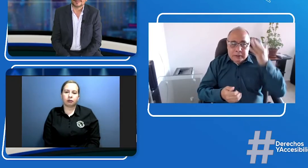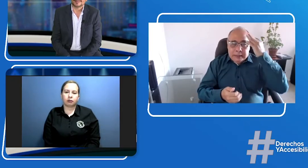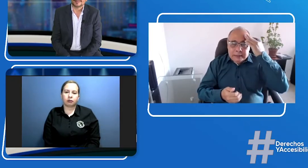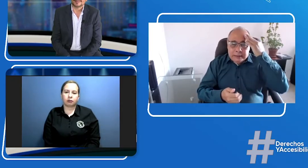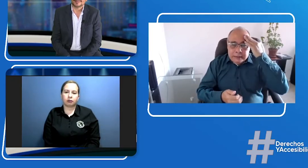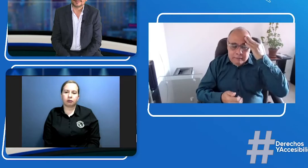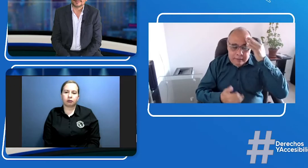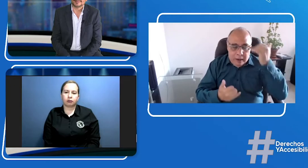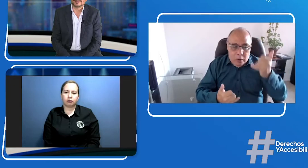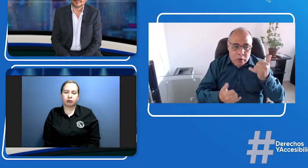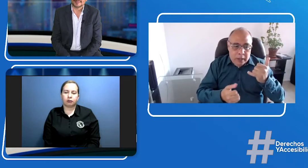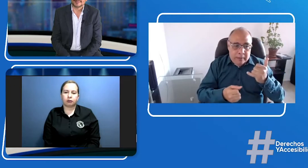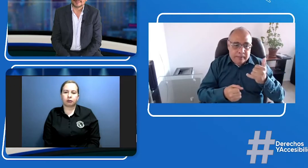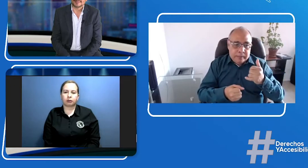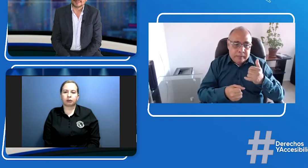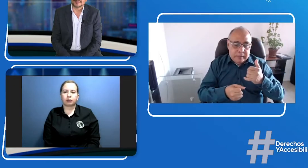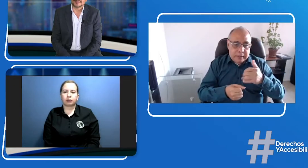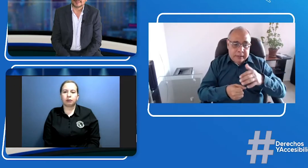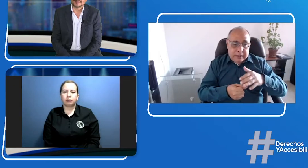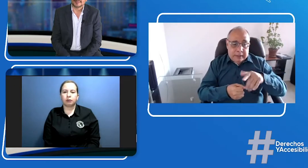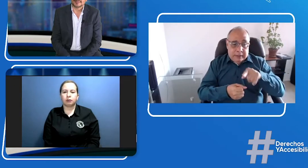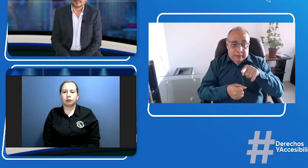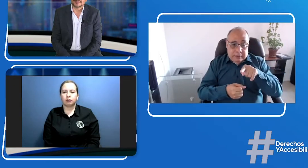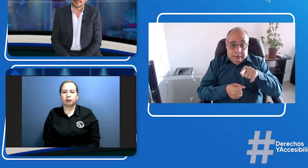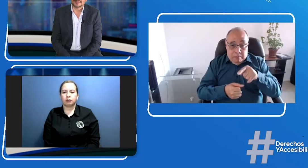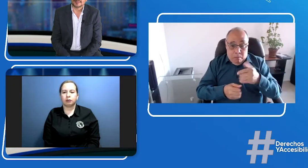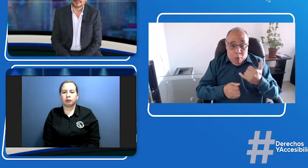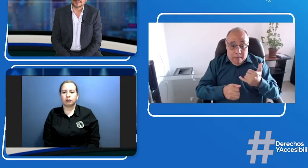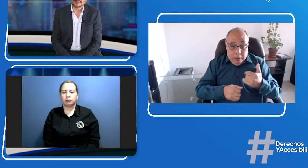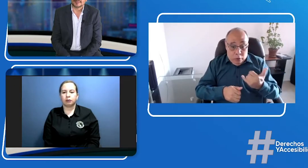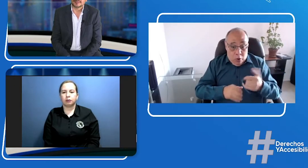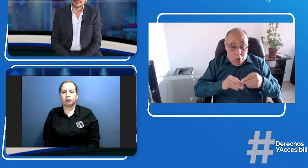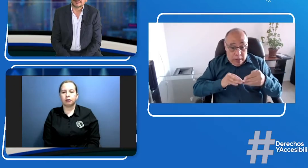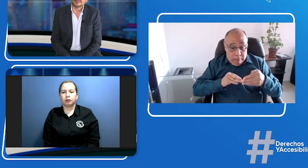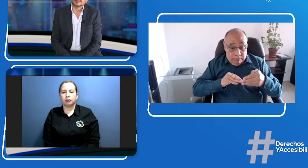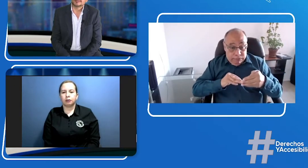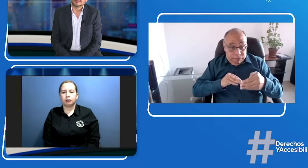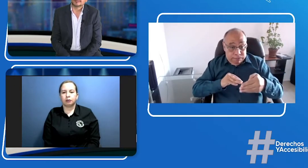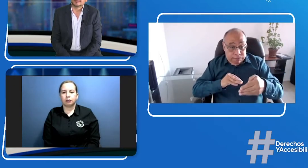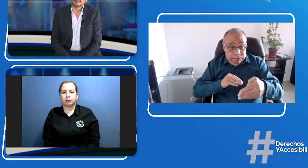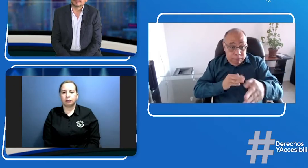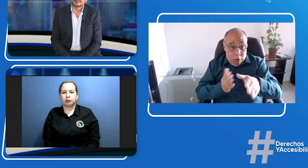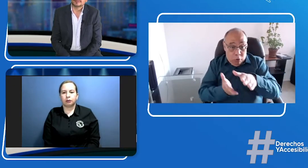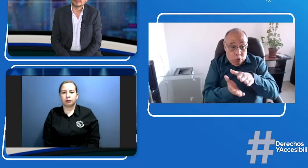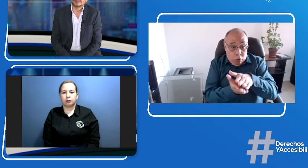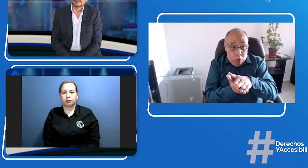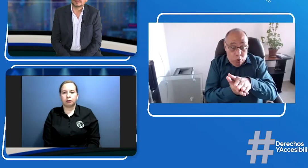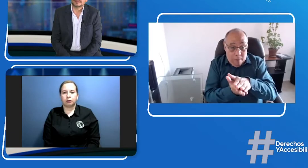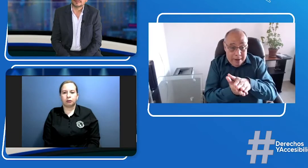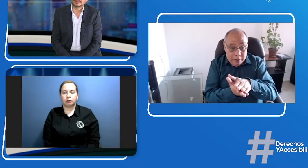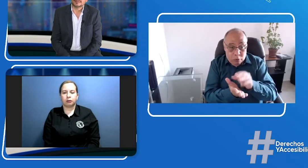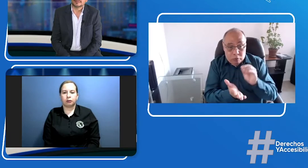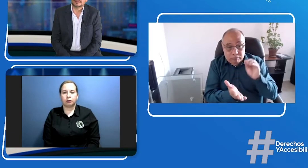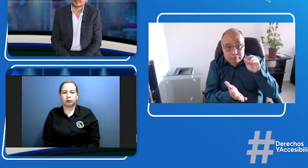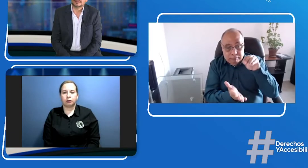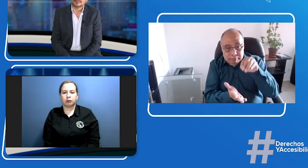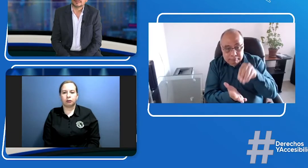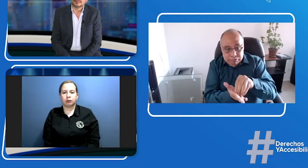comisionado aprovecharlo para preguntarle acerca de después de que se tenga